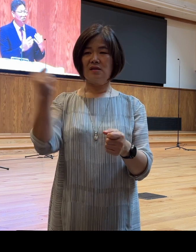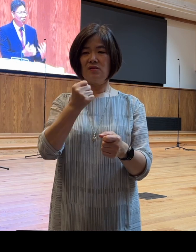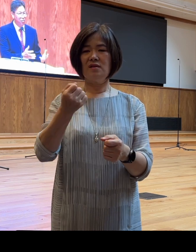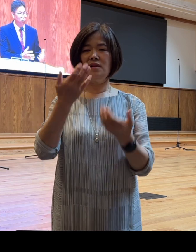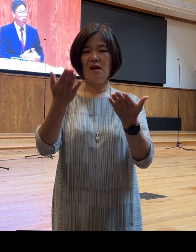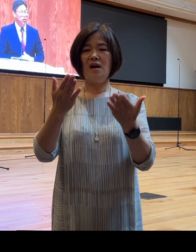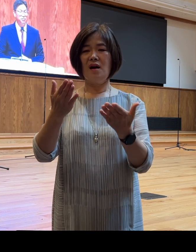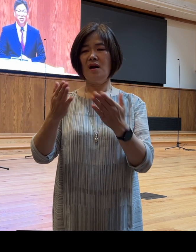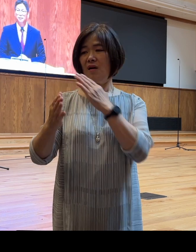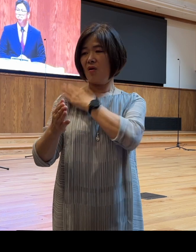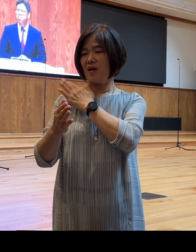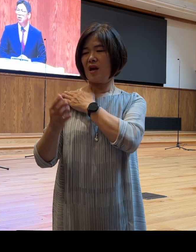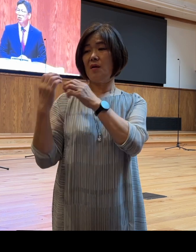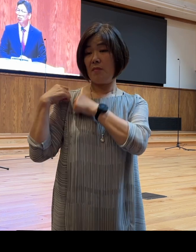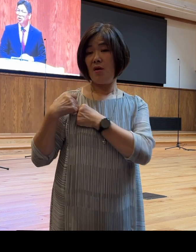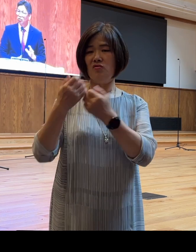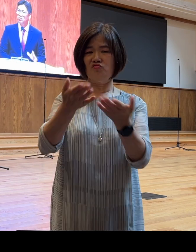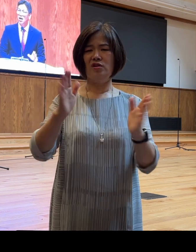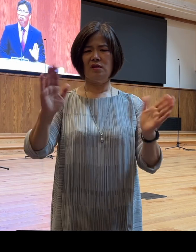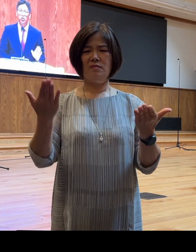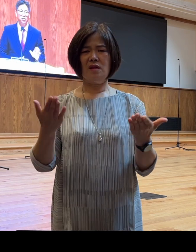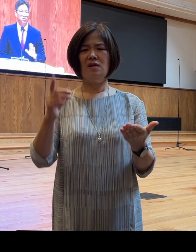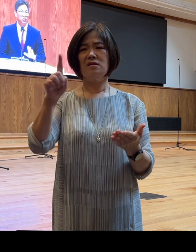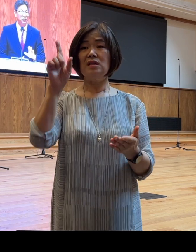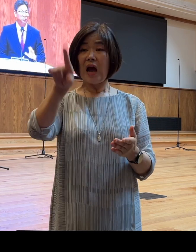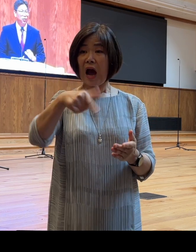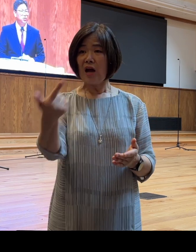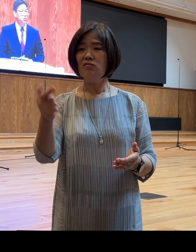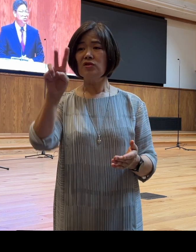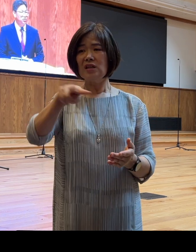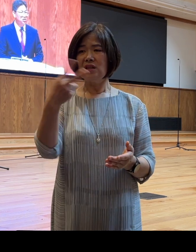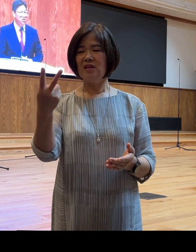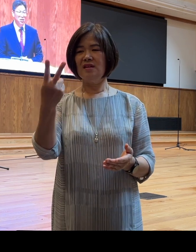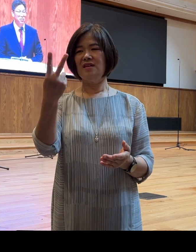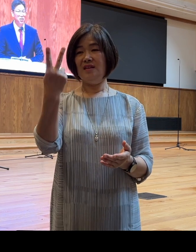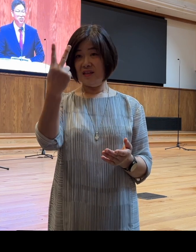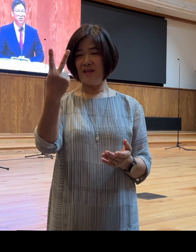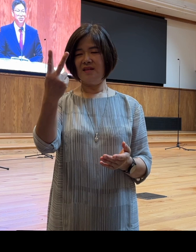메워줬답니다 여러분 이것은 하루 이틀을 버틸 수 있는 식량밖에 되지 않습니다